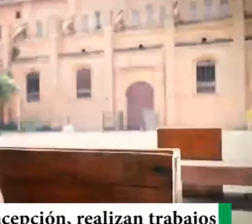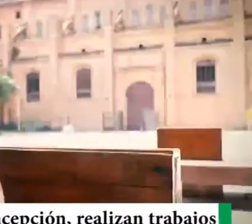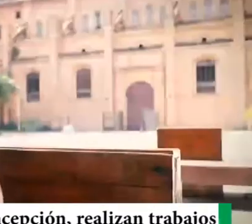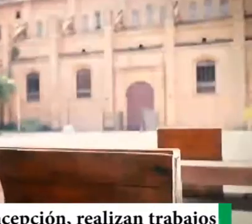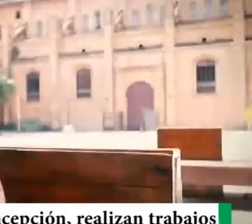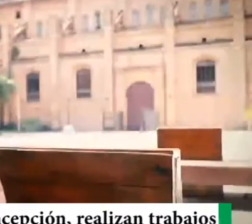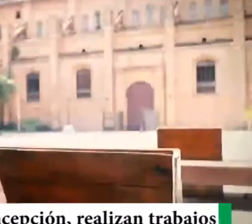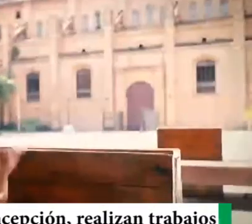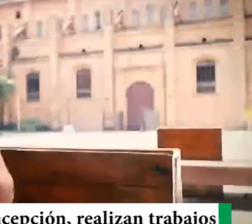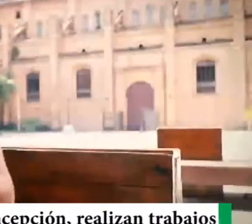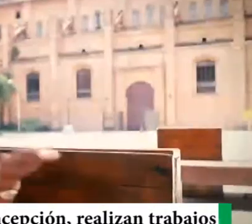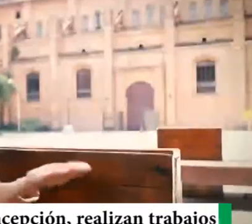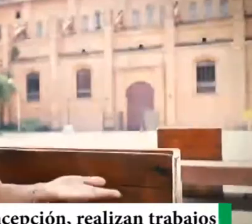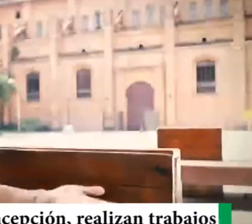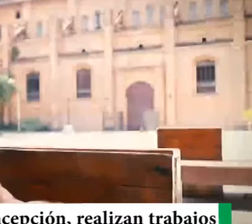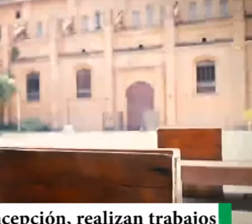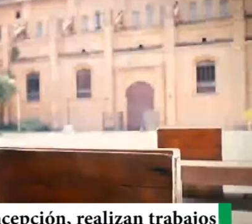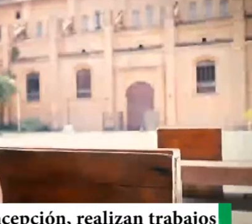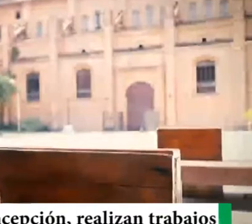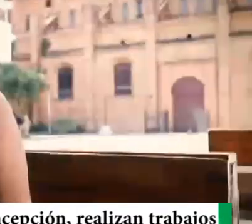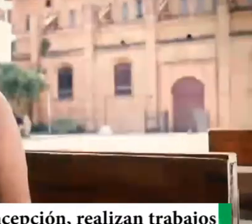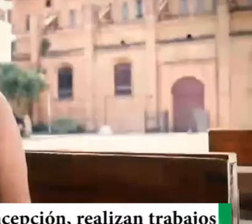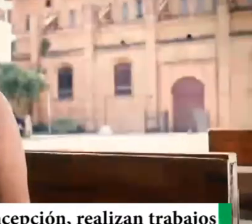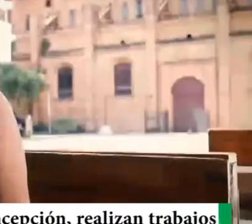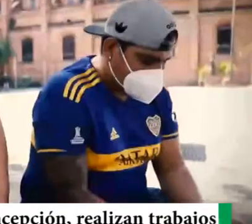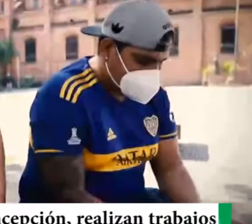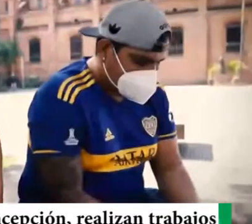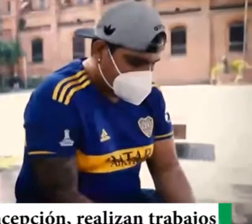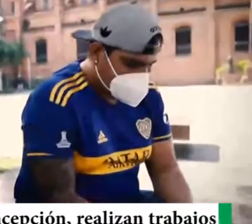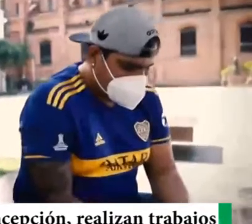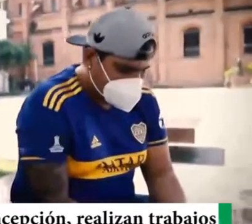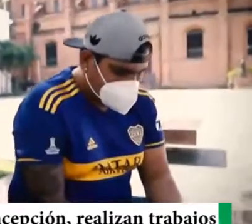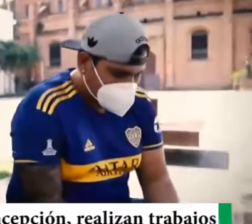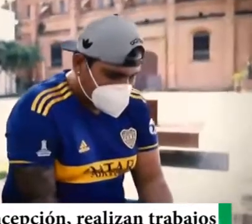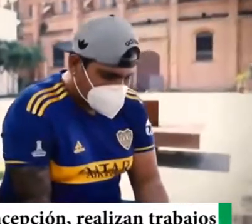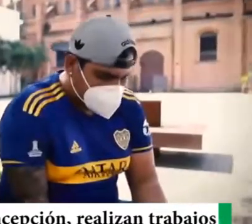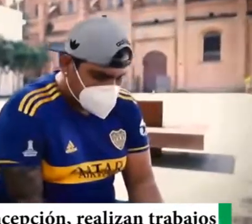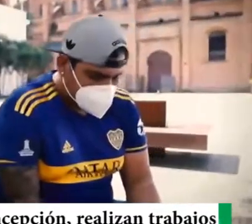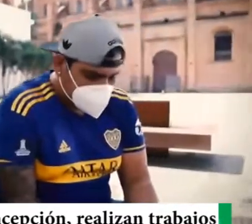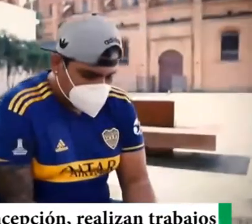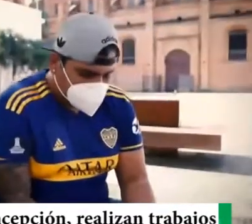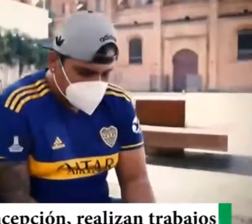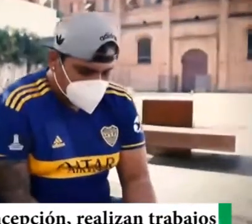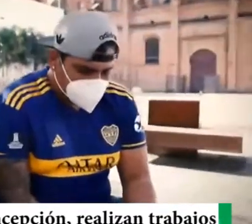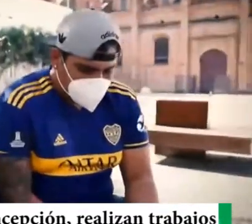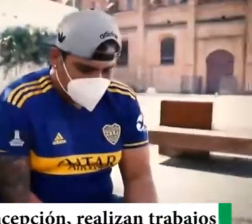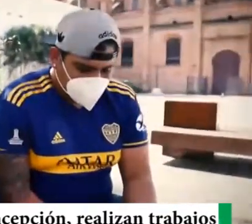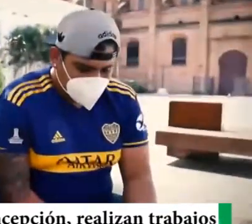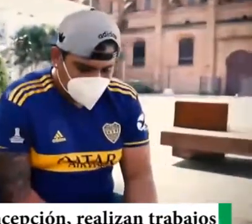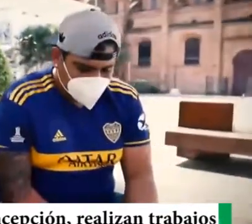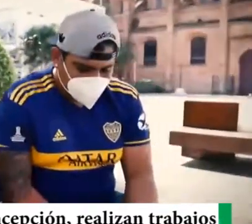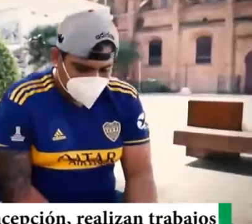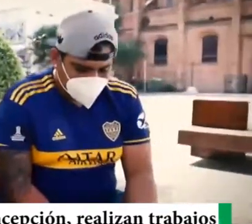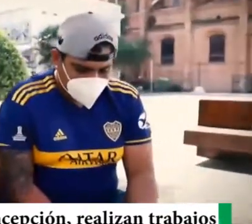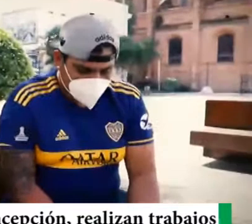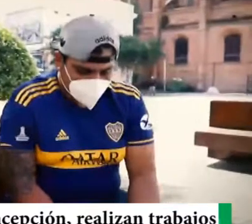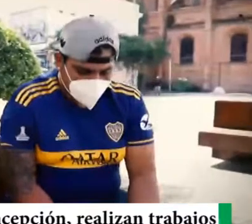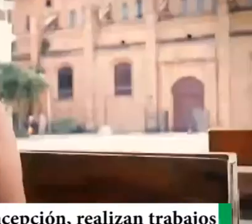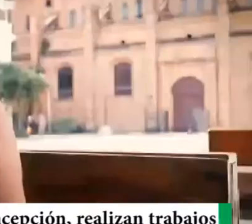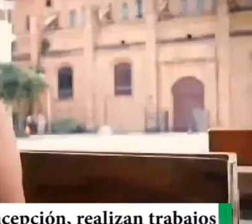hospital, yo también di positivo. Ya había pasado como unos 15 días, que no lo veía.